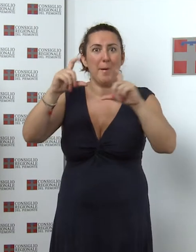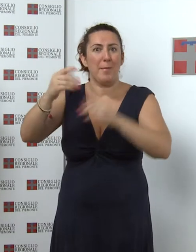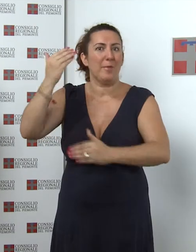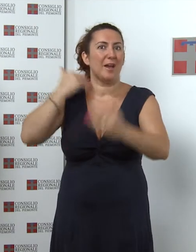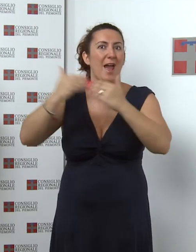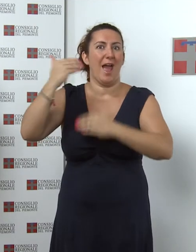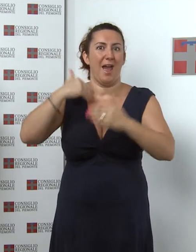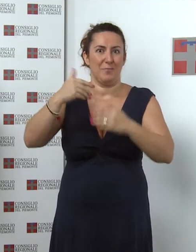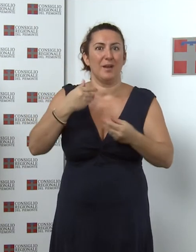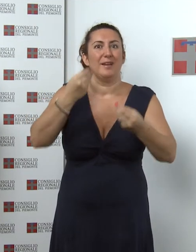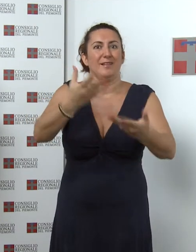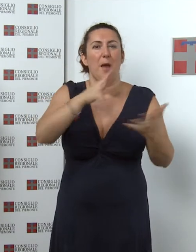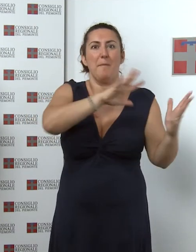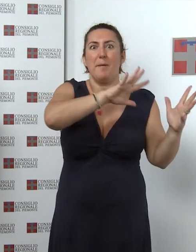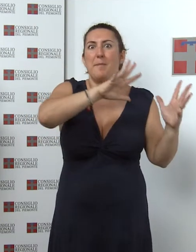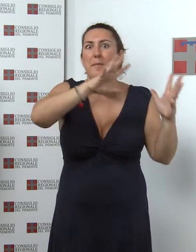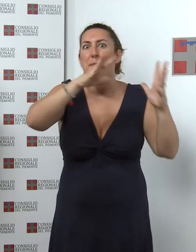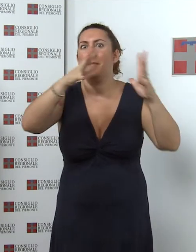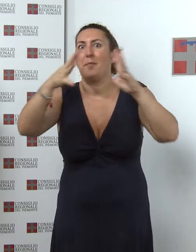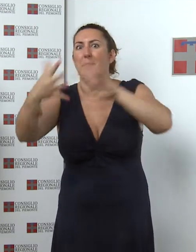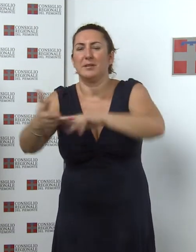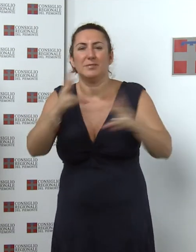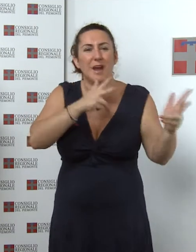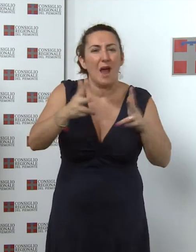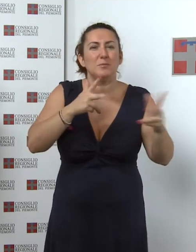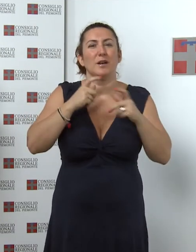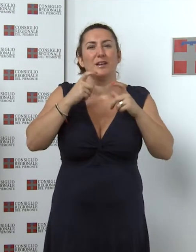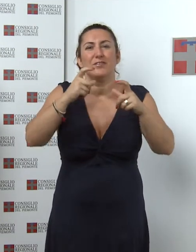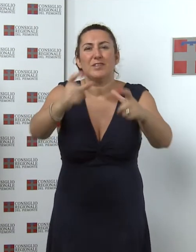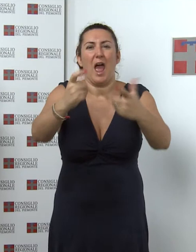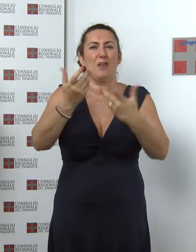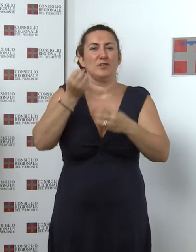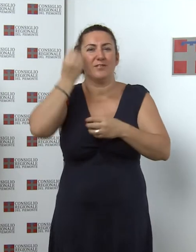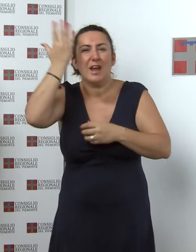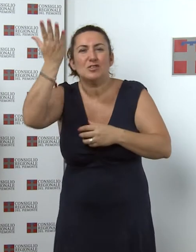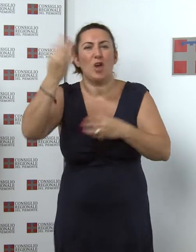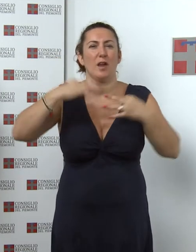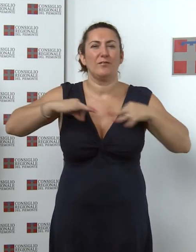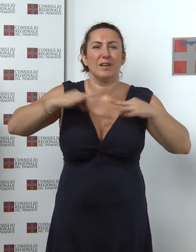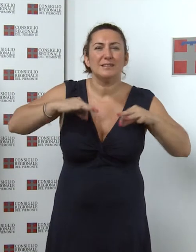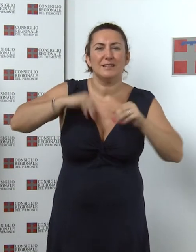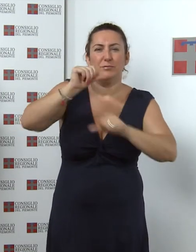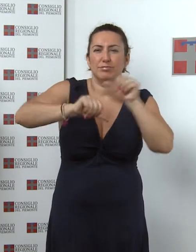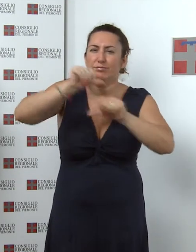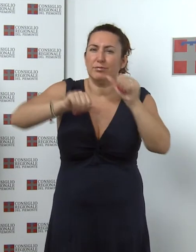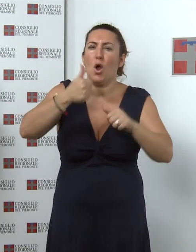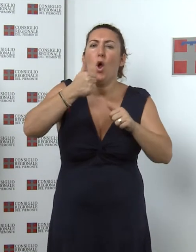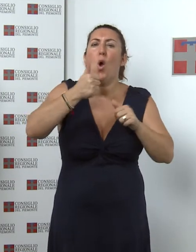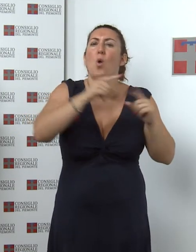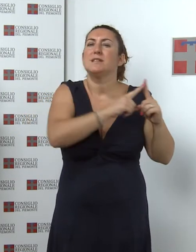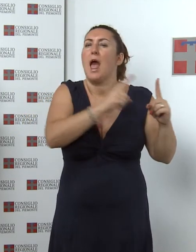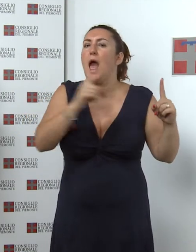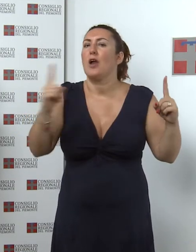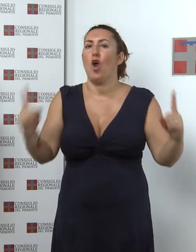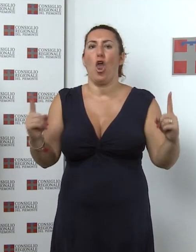cambiamenti avvenuti nei trasporti e al tempo stesso nei viaggi, nelle invenzioni e nei mutamenti di costume durante un secolo di storia Questo è il tema